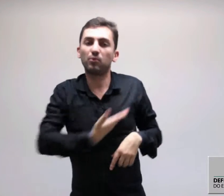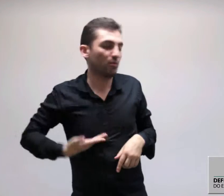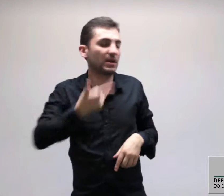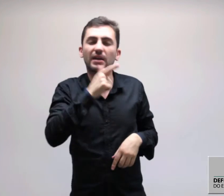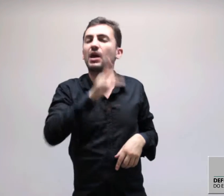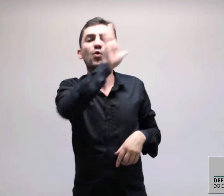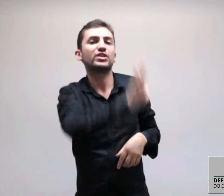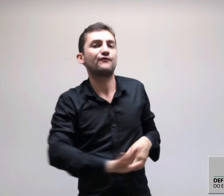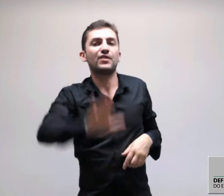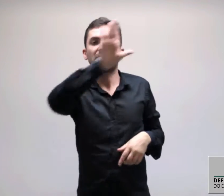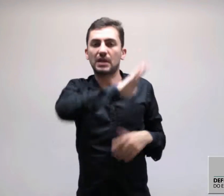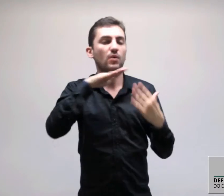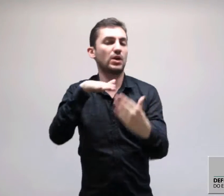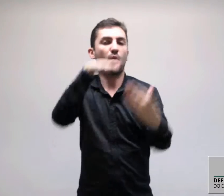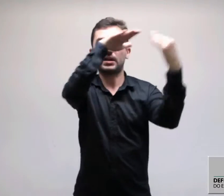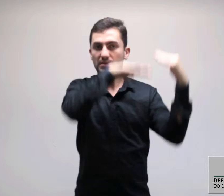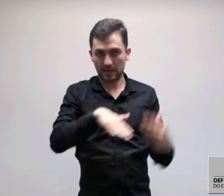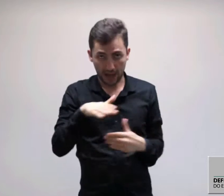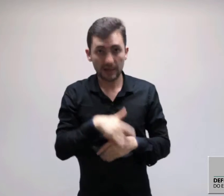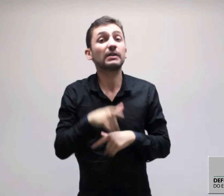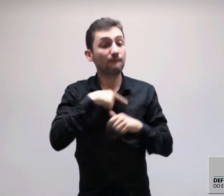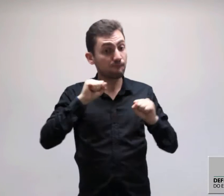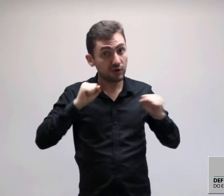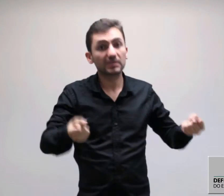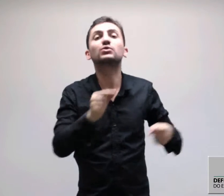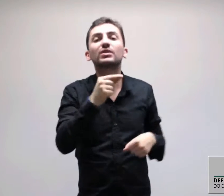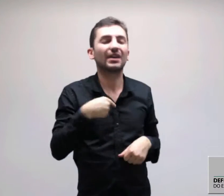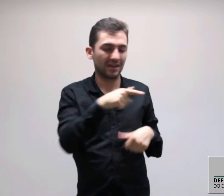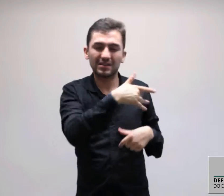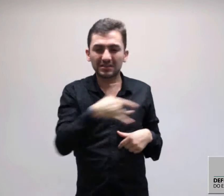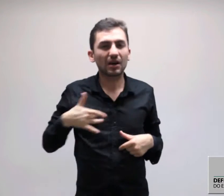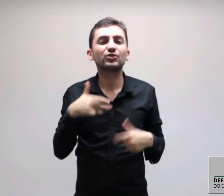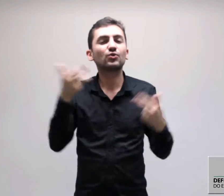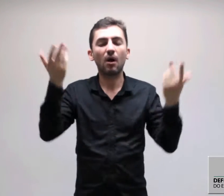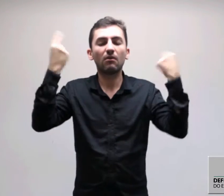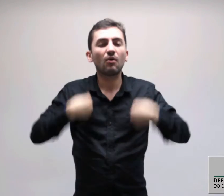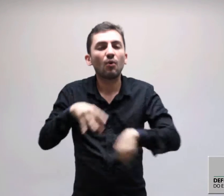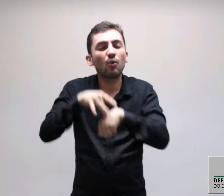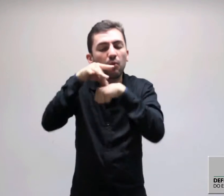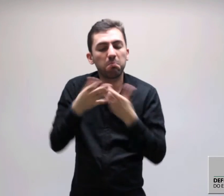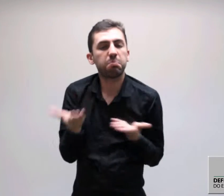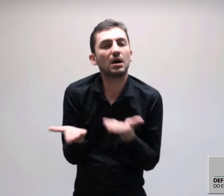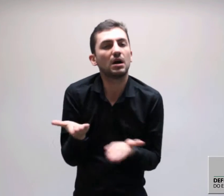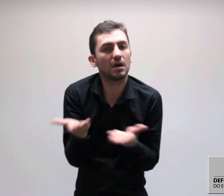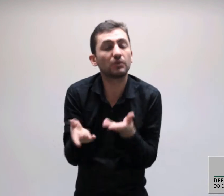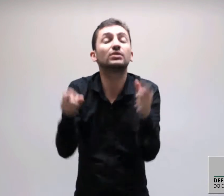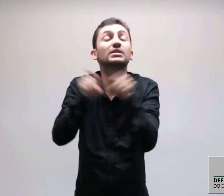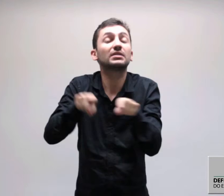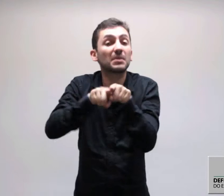universal e igualitária, lutando pela humanização da saúde, com especial atenção ao fomento da